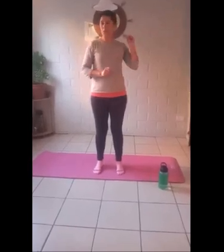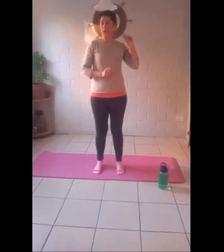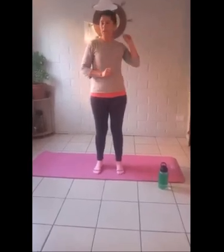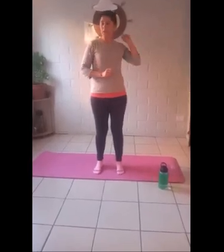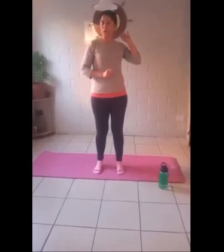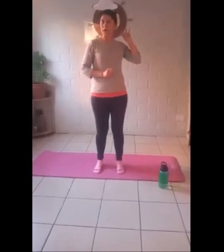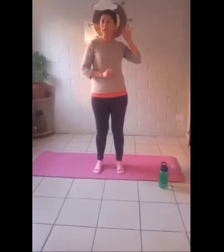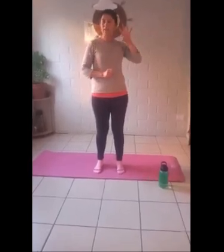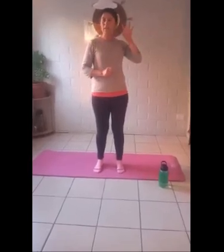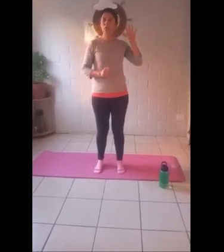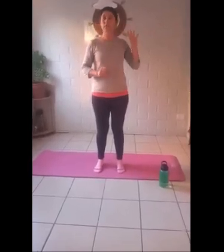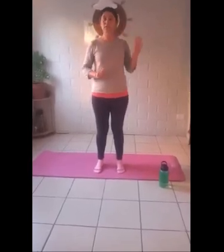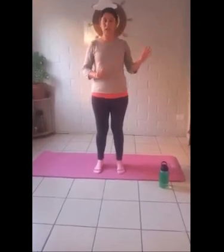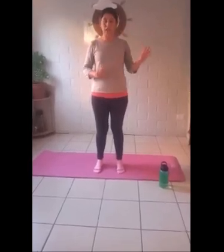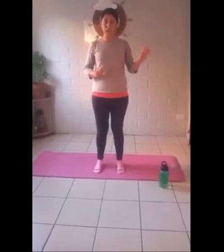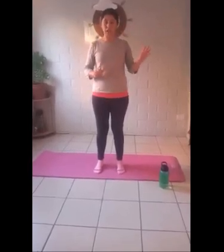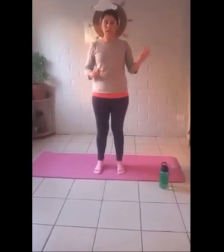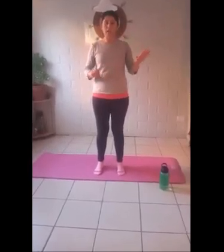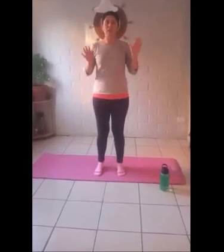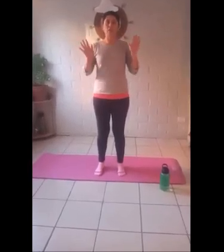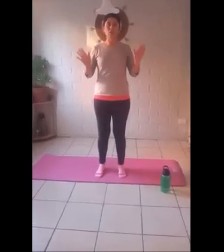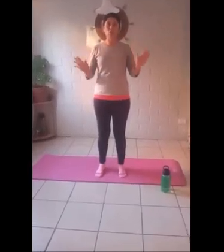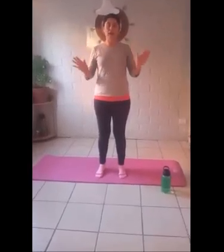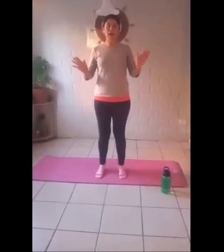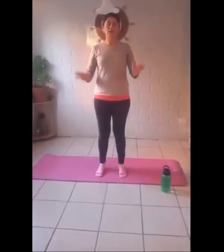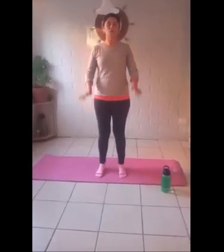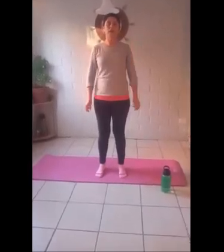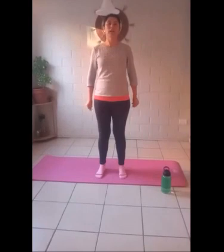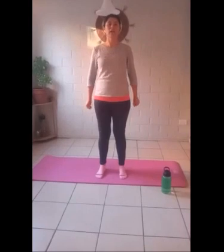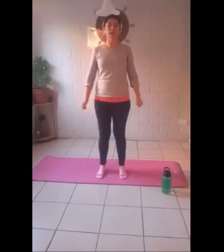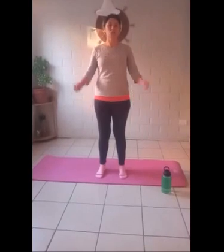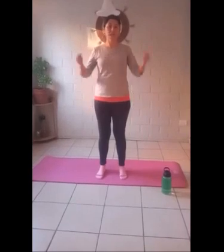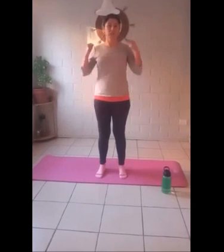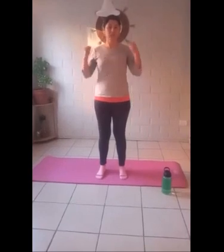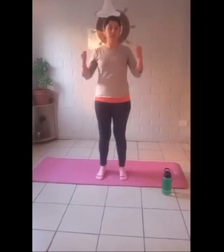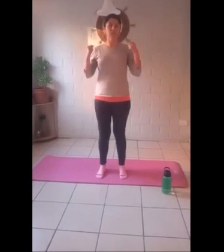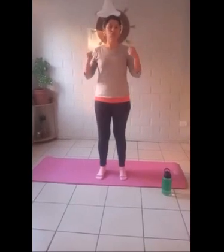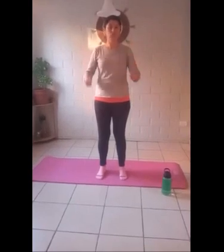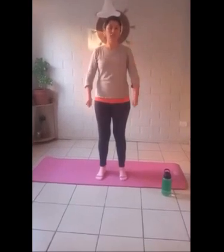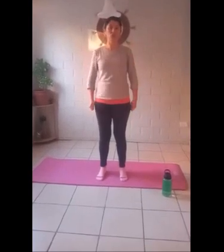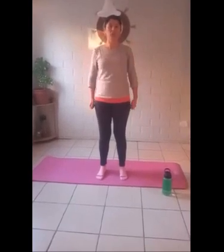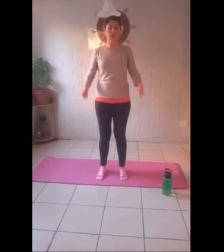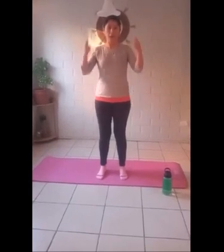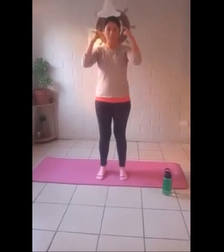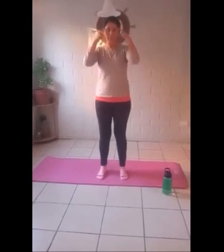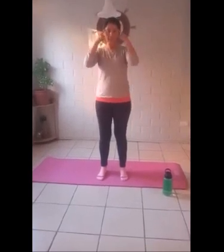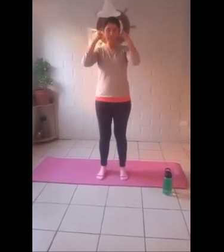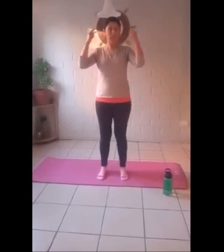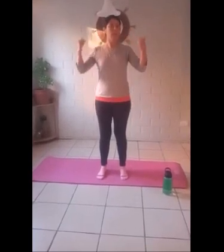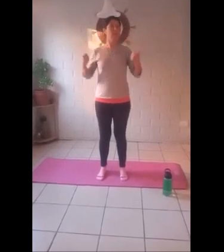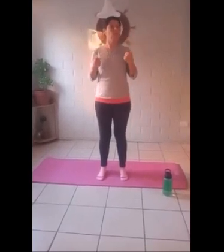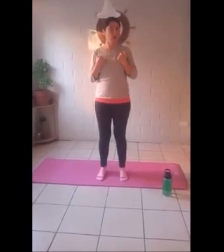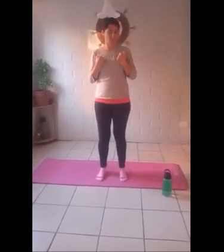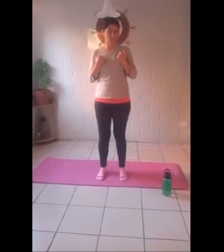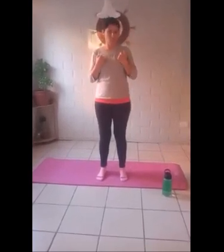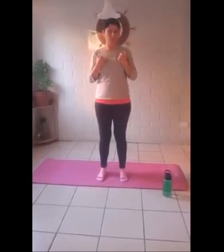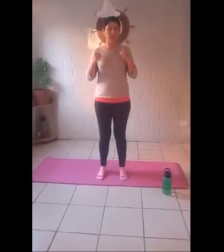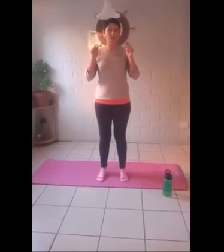no haya nada que los distraiga. El yoga es un ejercicio que combina mente y cuerpo. Para eso